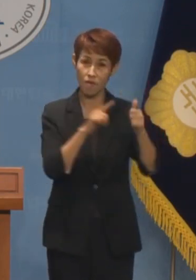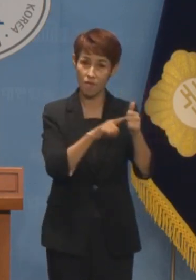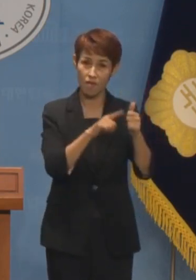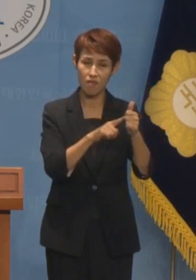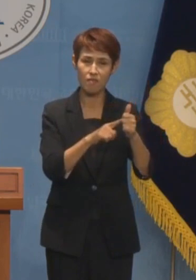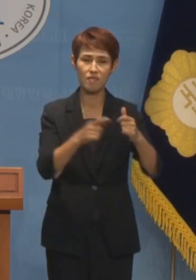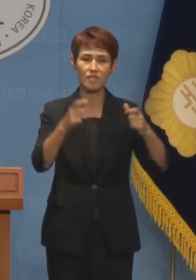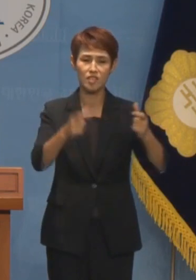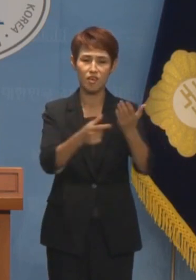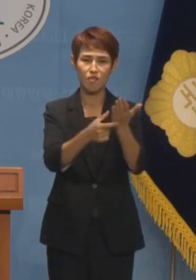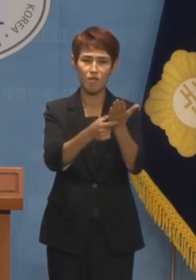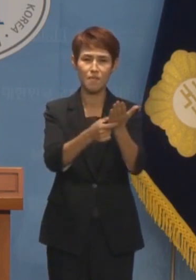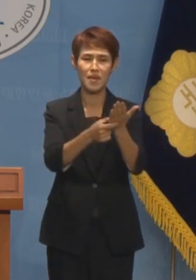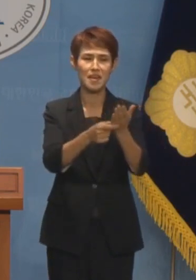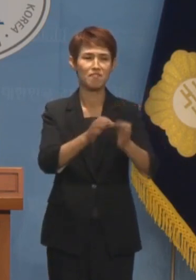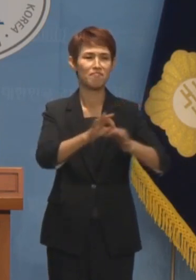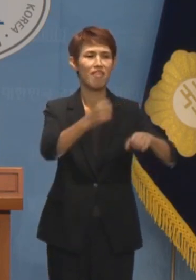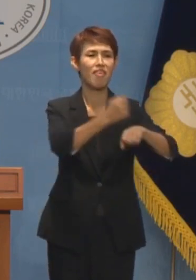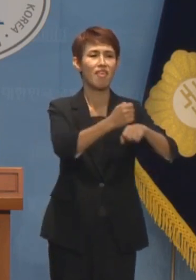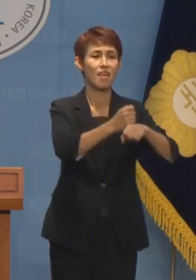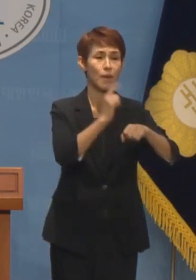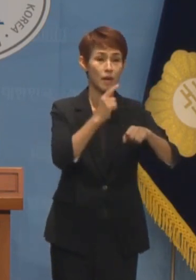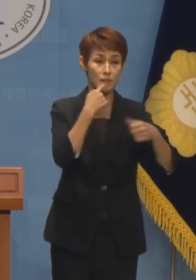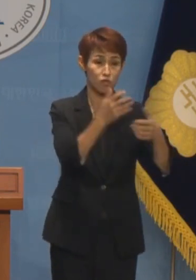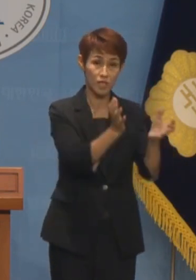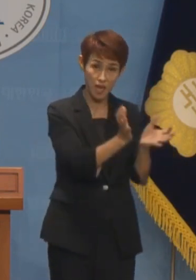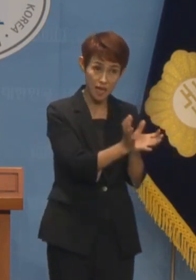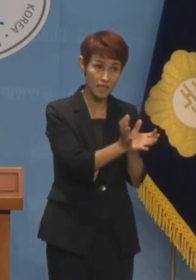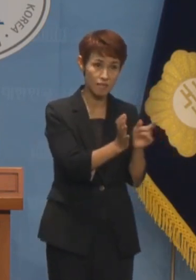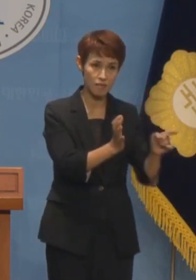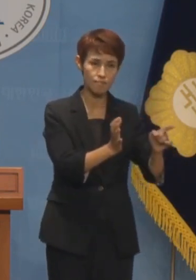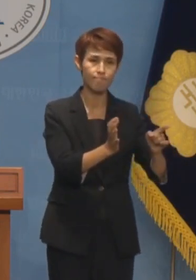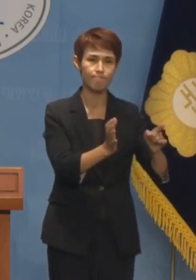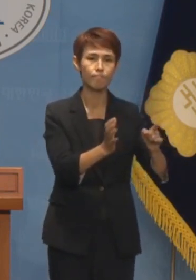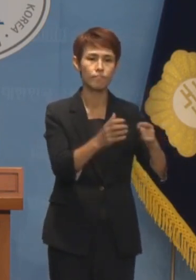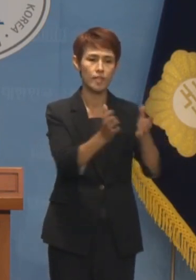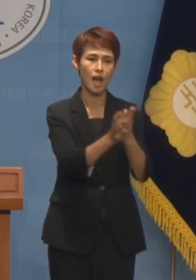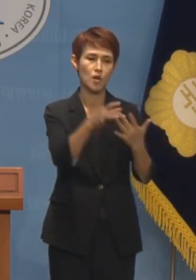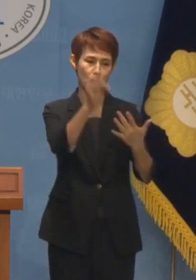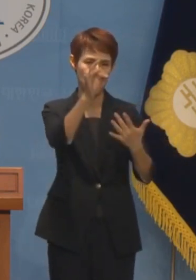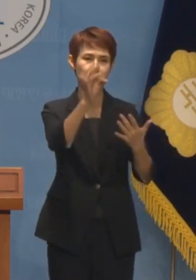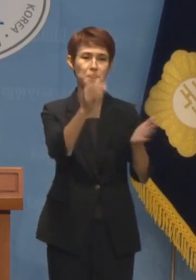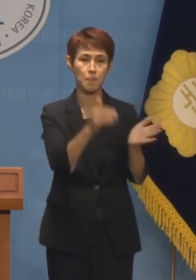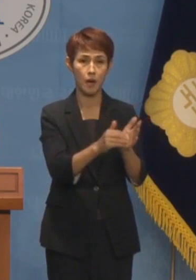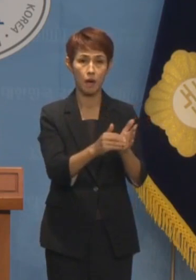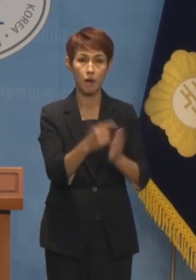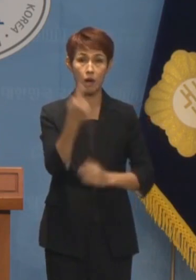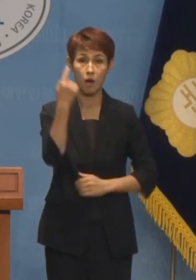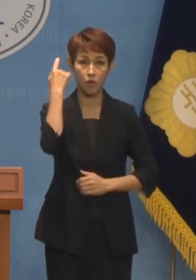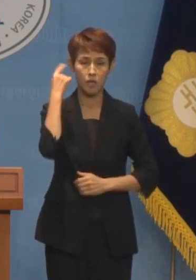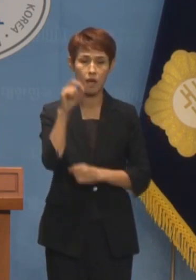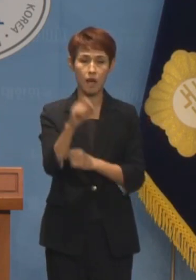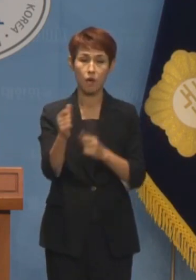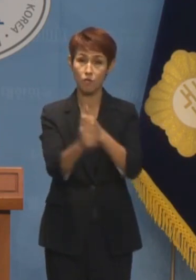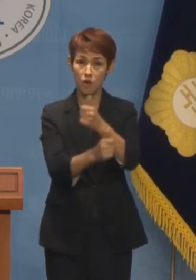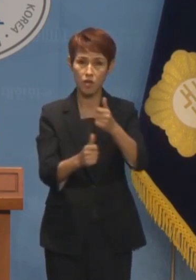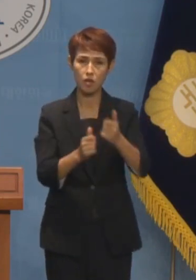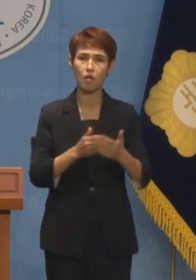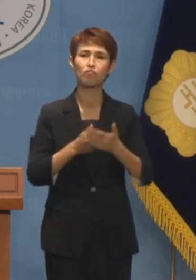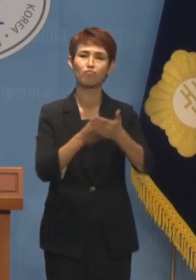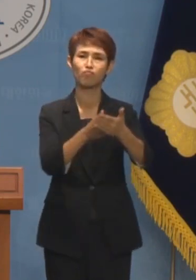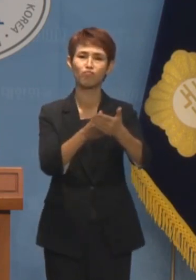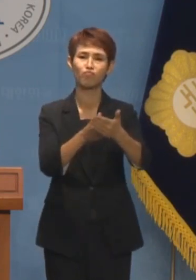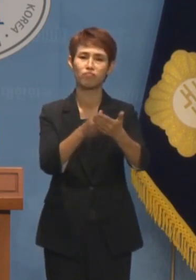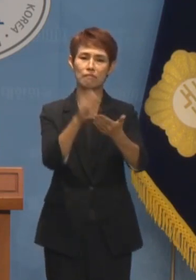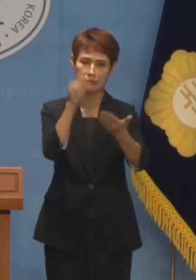지역화폐를 언급하자 민주당은 일사천리로 당론 채택을 하더니 어제 국회 행안위에서 강행 처리를 했습니다